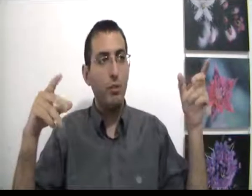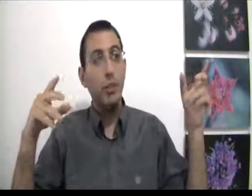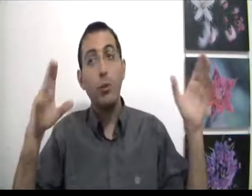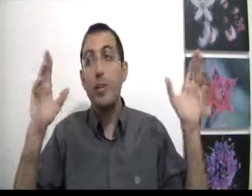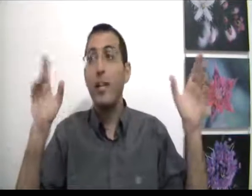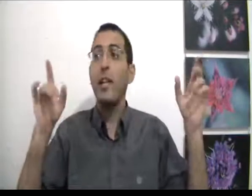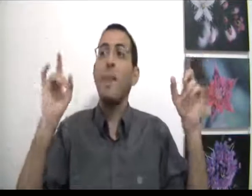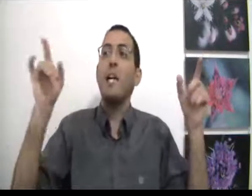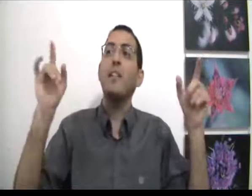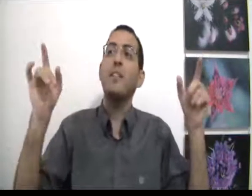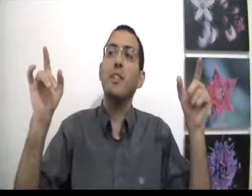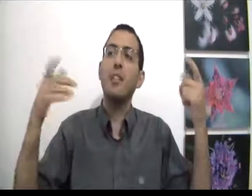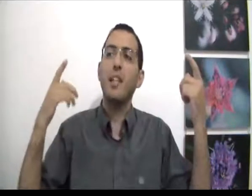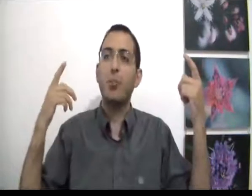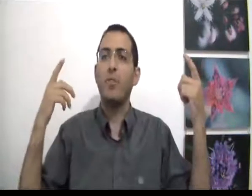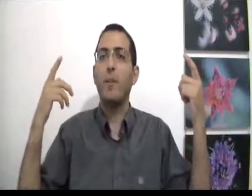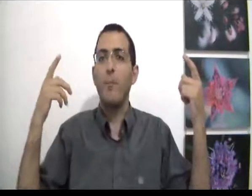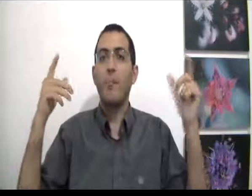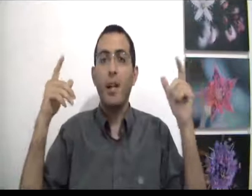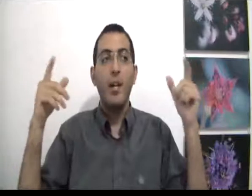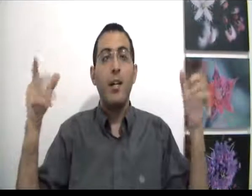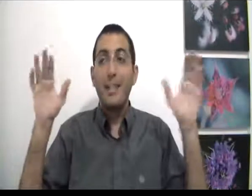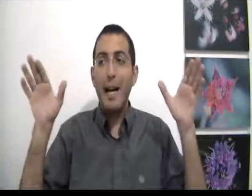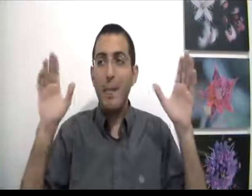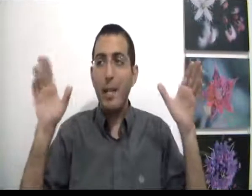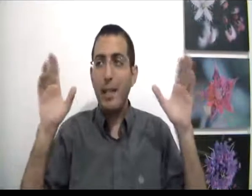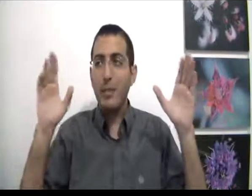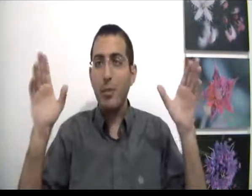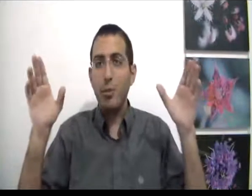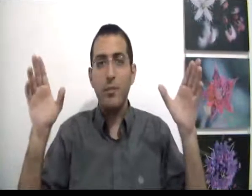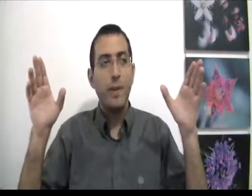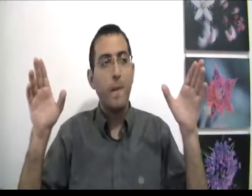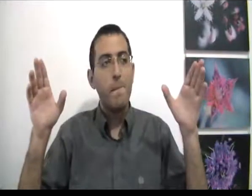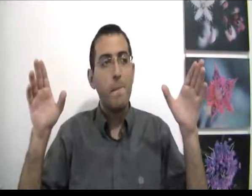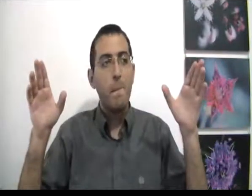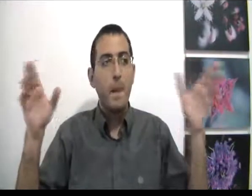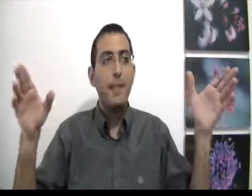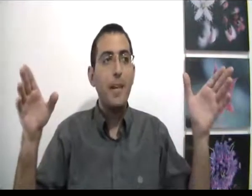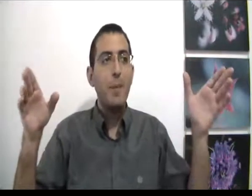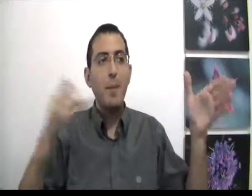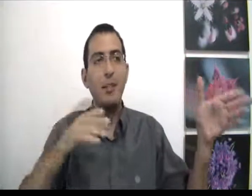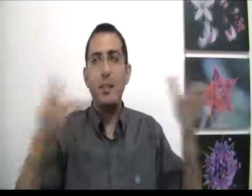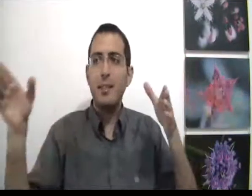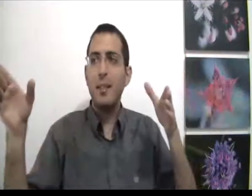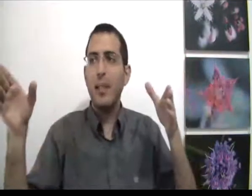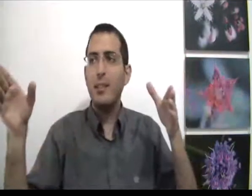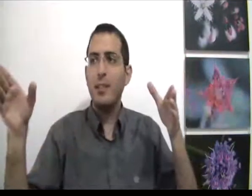שאתה חושב כן אם יהיה לי את זה ואת זה זה יהיה טוב גם אם נניח שזה טוב עדיין מי אמר שאם תעשה את הדבר הזה וזה